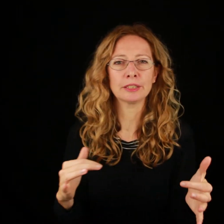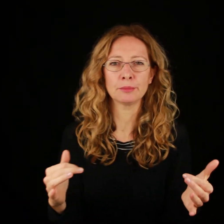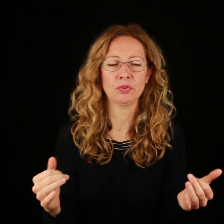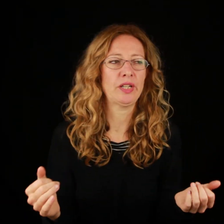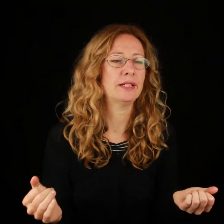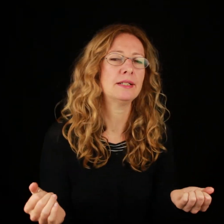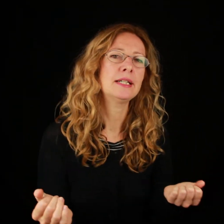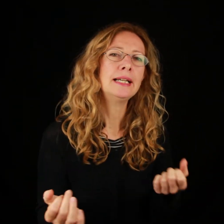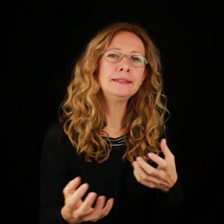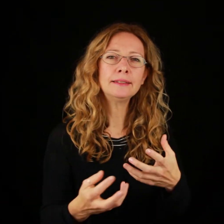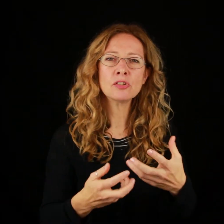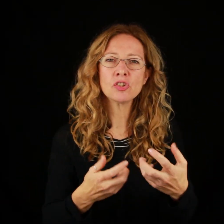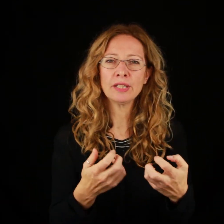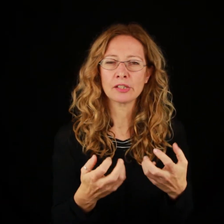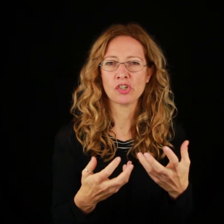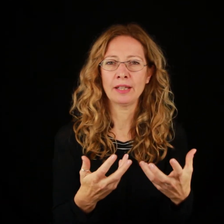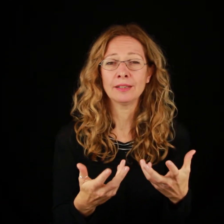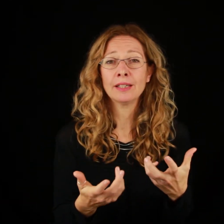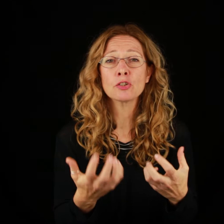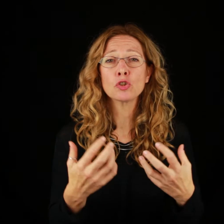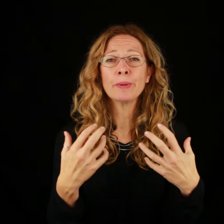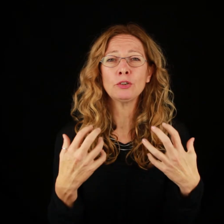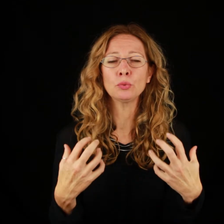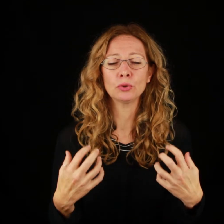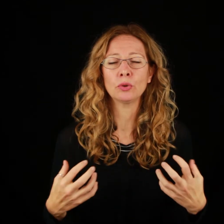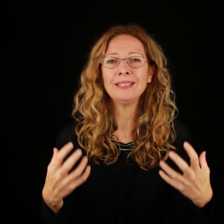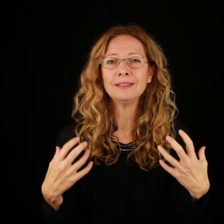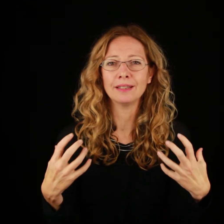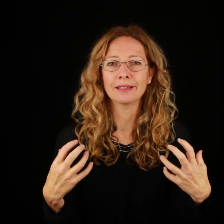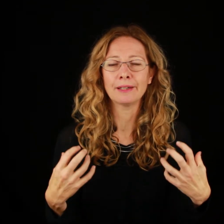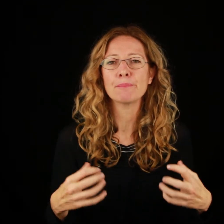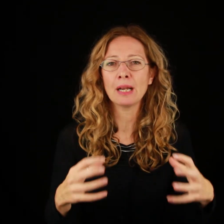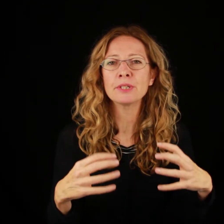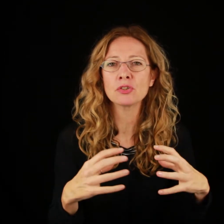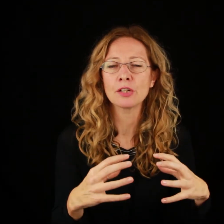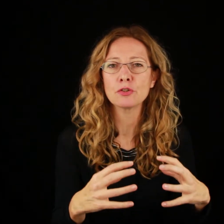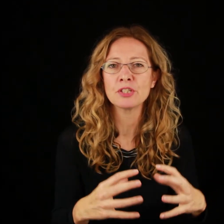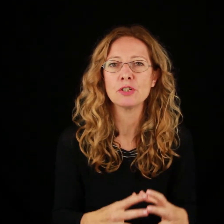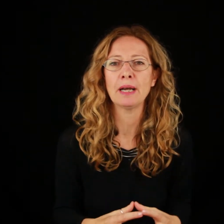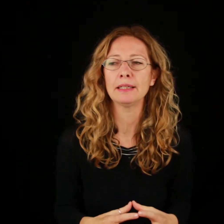'atmosfera di tensione crescente che è soprattutto interna al personaggio principale.